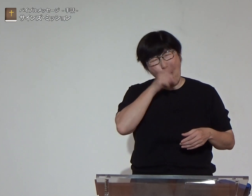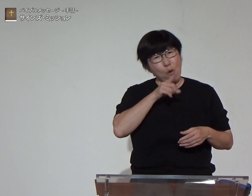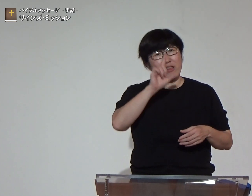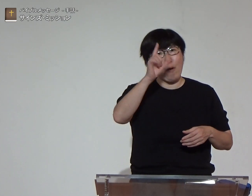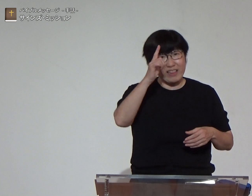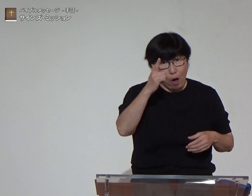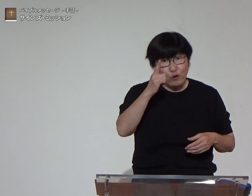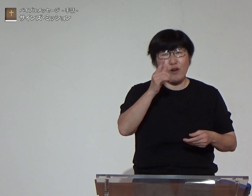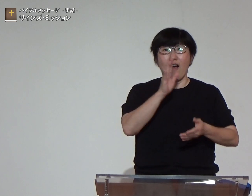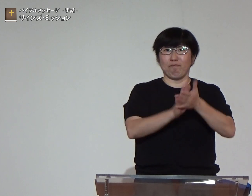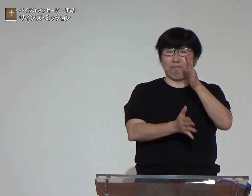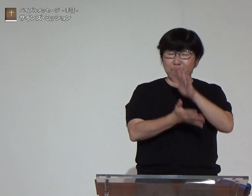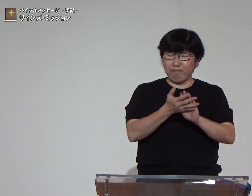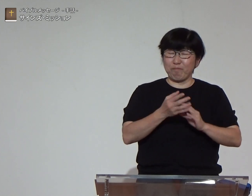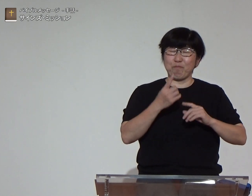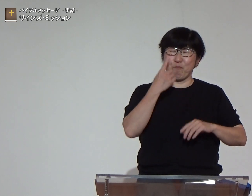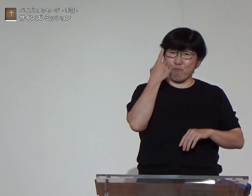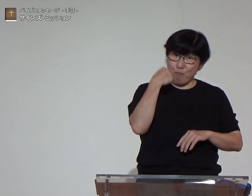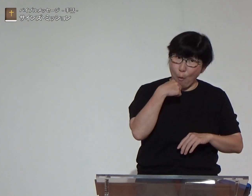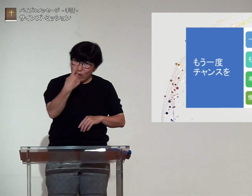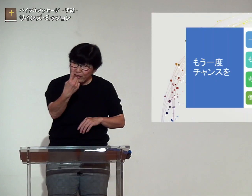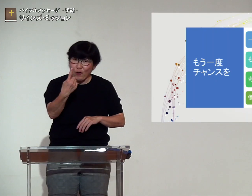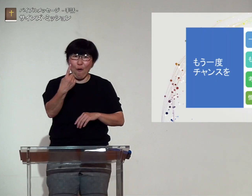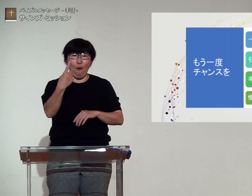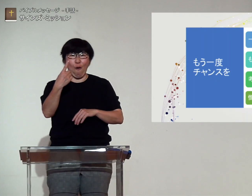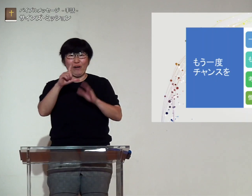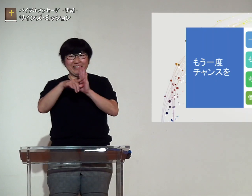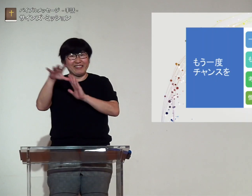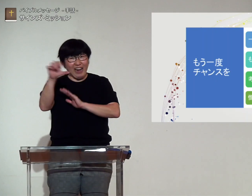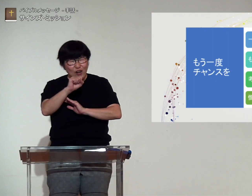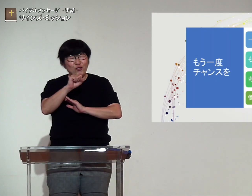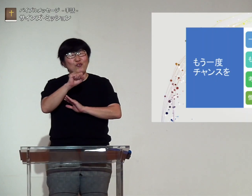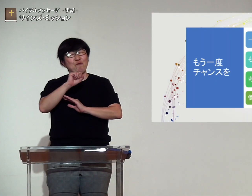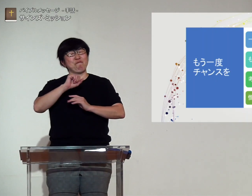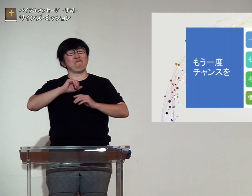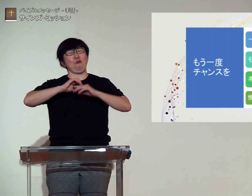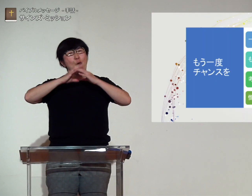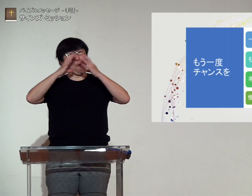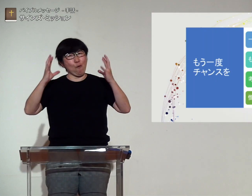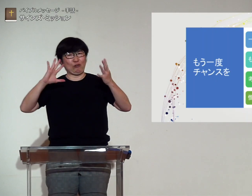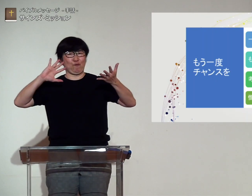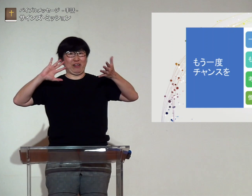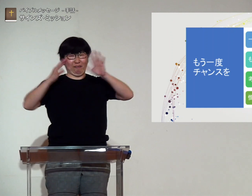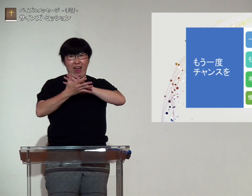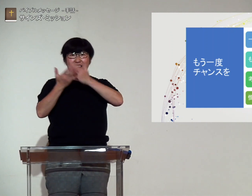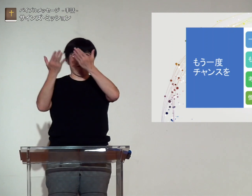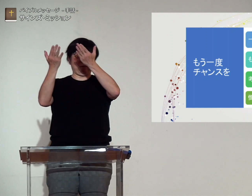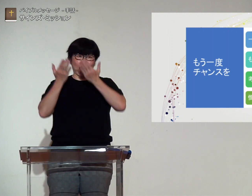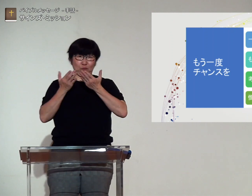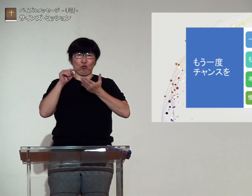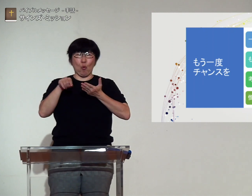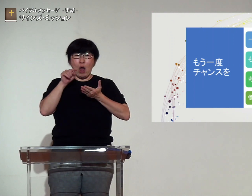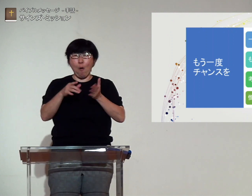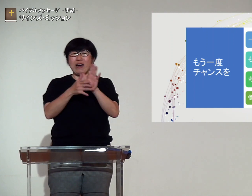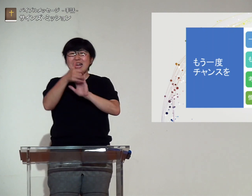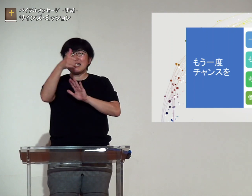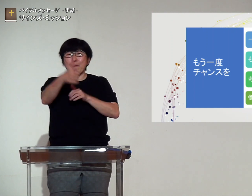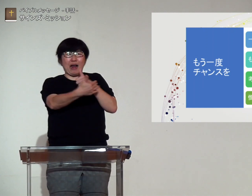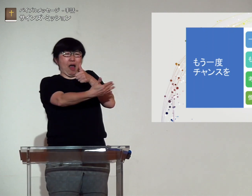もうダメではなくもう一度チャンスがある大きく変えら